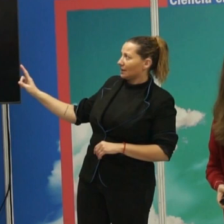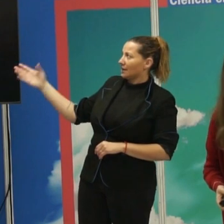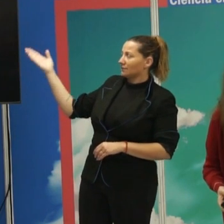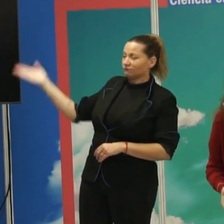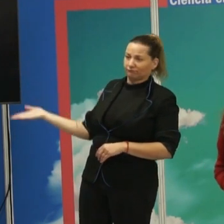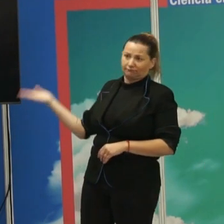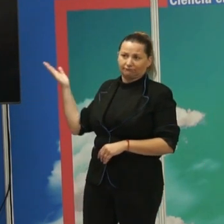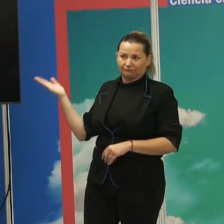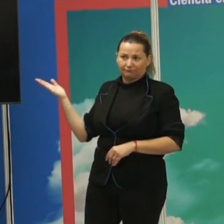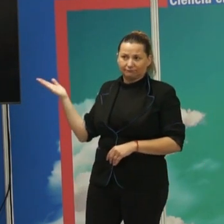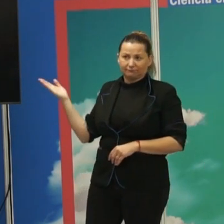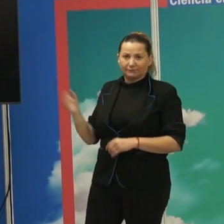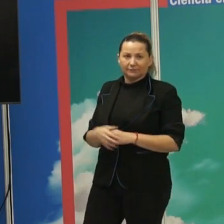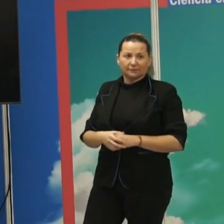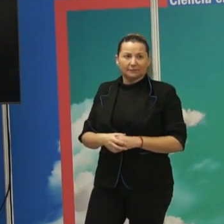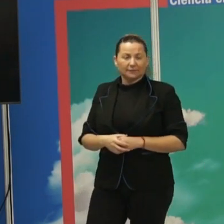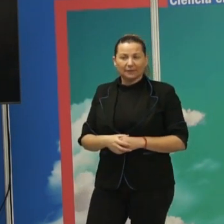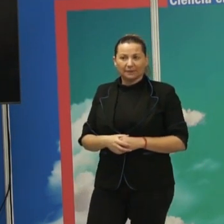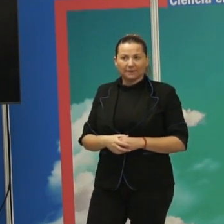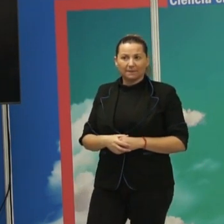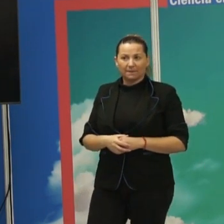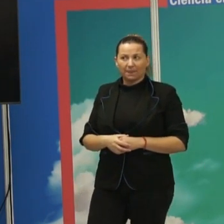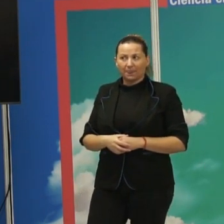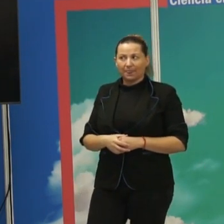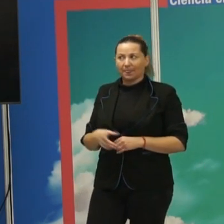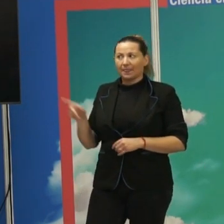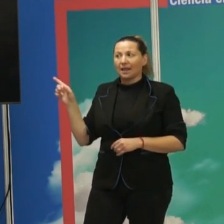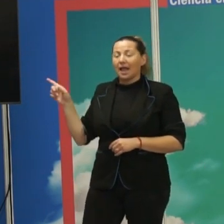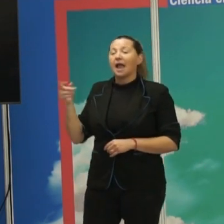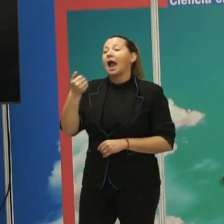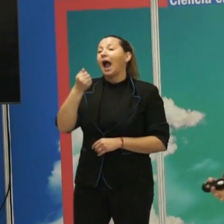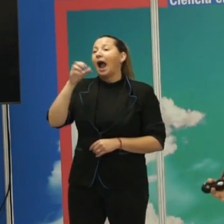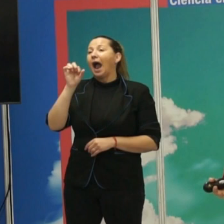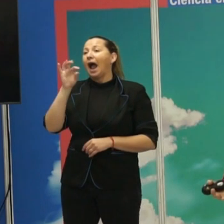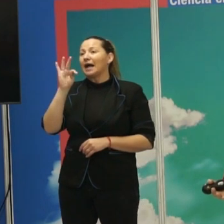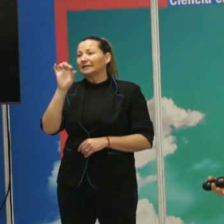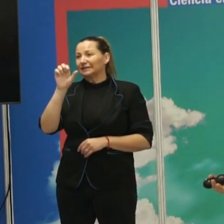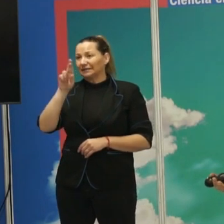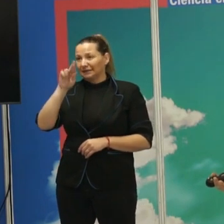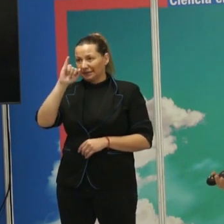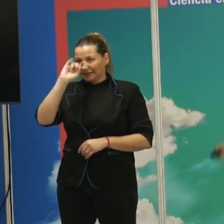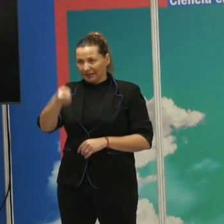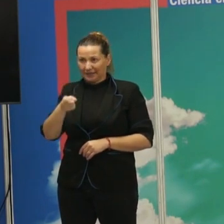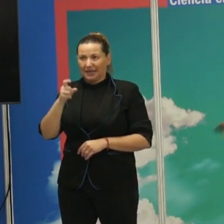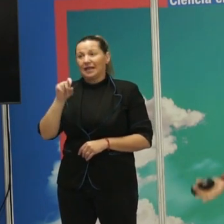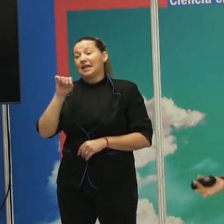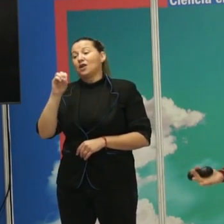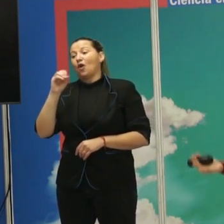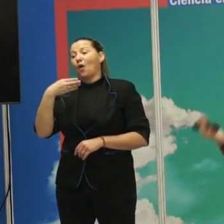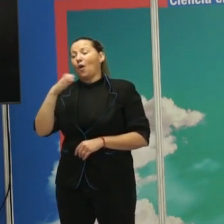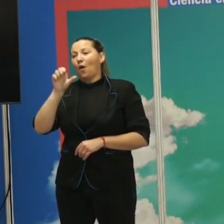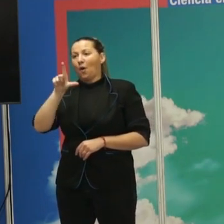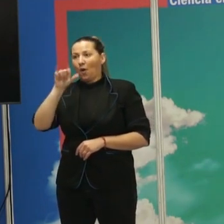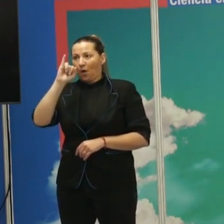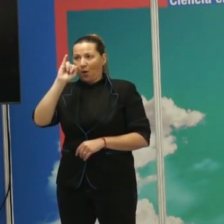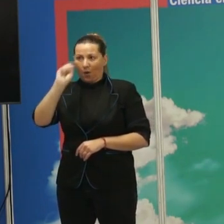tal. En una obra como la de Asterix Jovenis, que se basa precisamente en eso, en el enfrentamiento y en el que se ve claramente